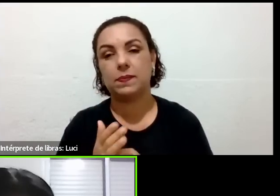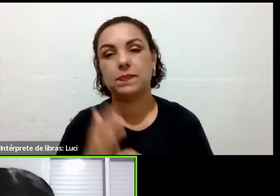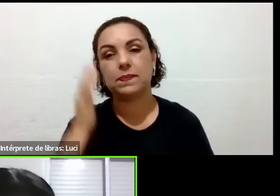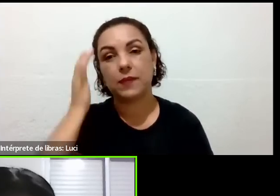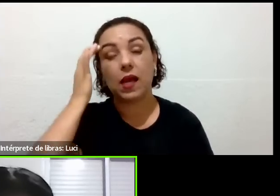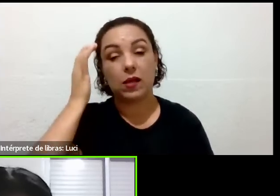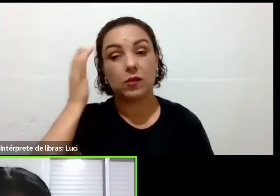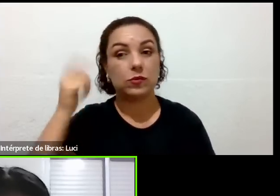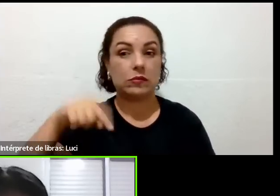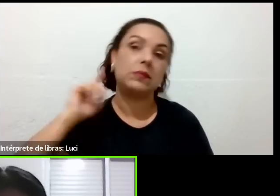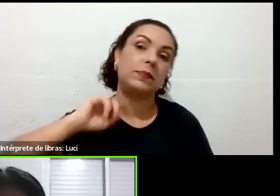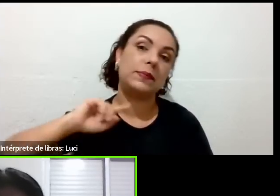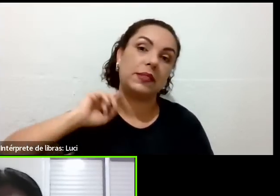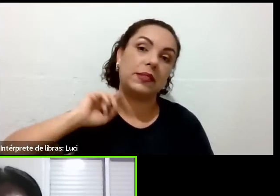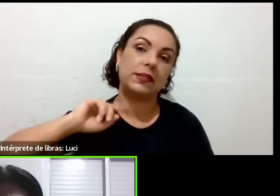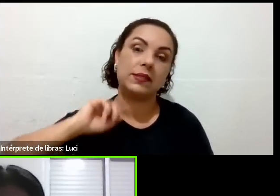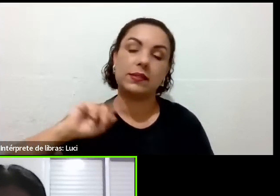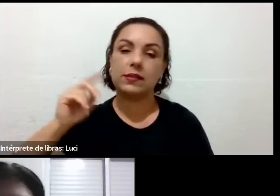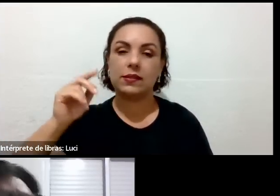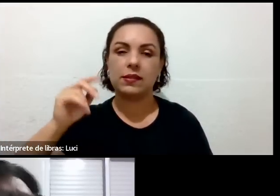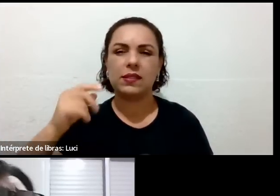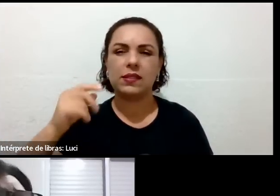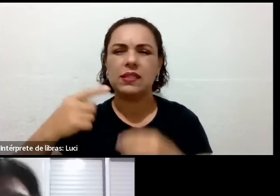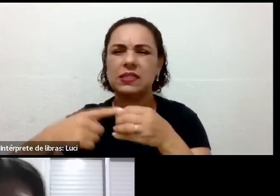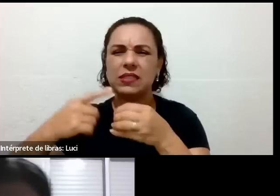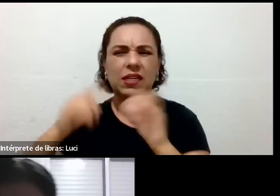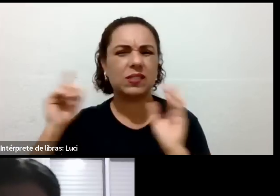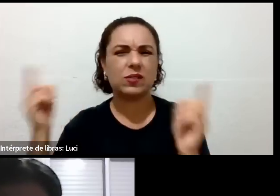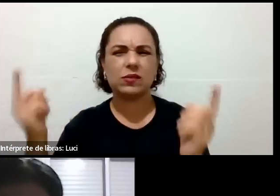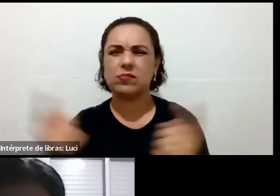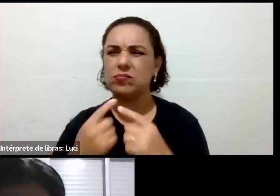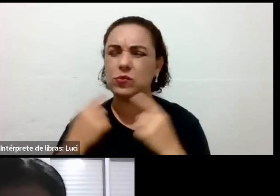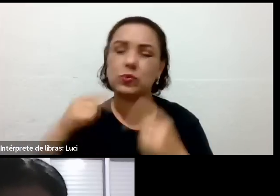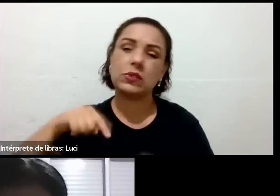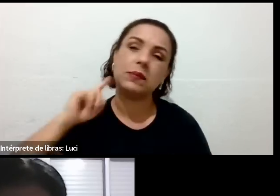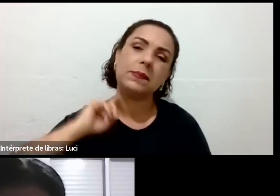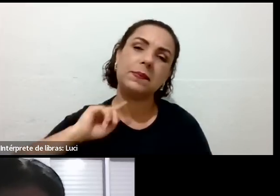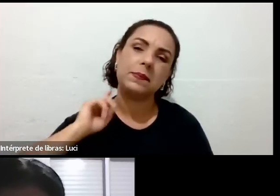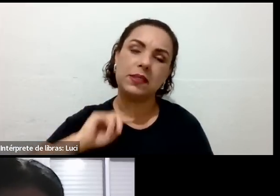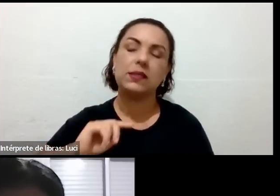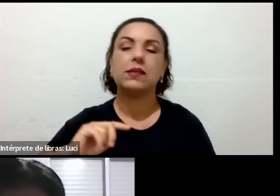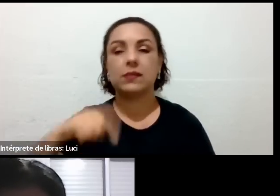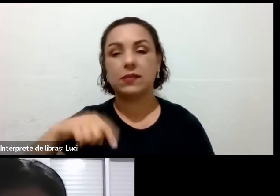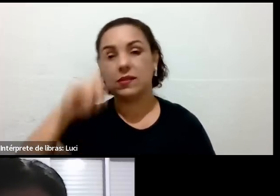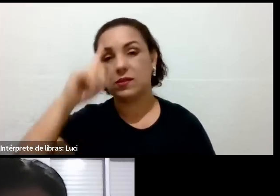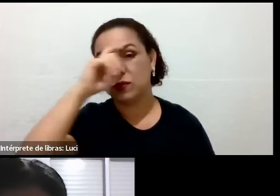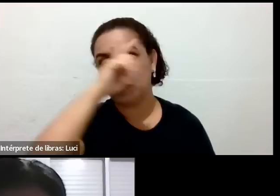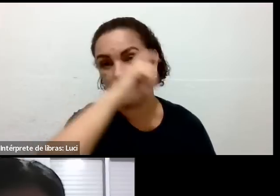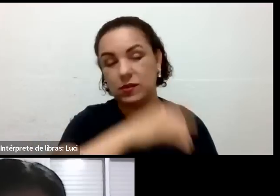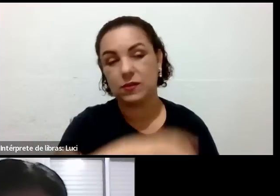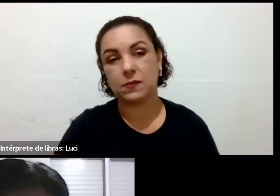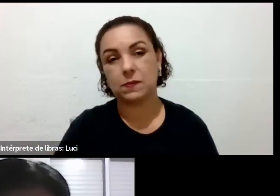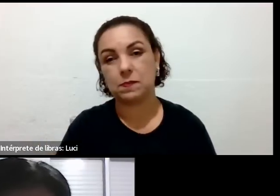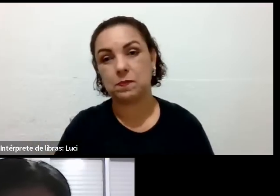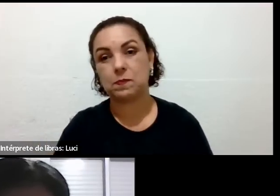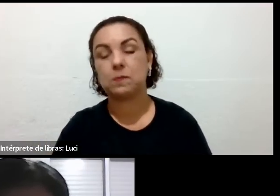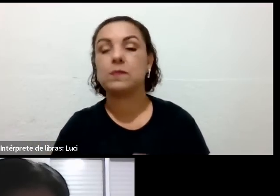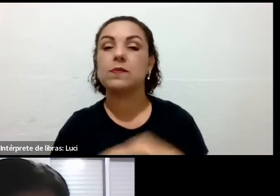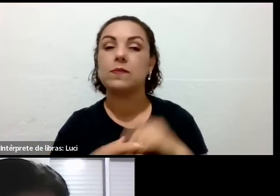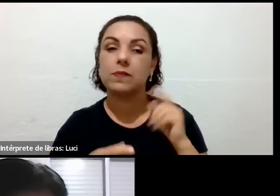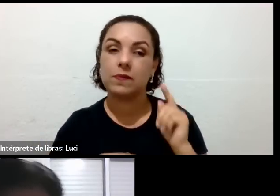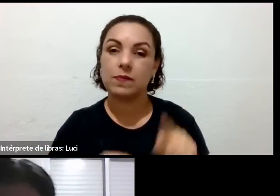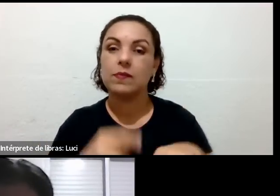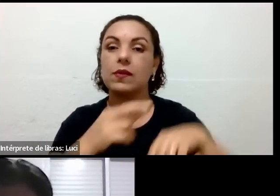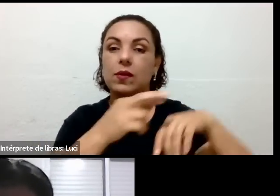É em Brumadinho que você mora? Eu não, eu moro, eu moro, eu nasci perto de Uberlândia, hoje eu estou morando no interior de São Paulo, mas